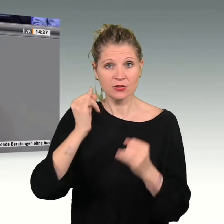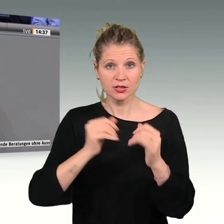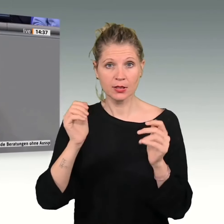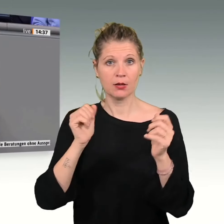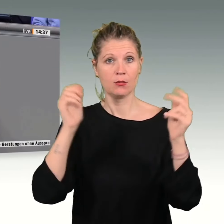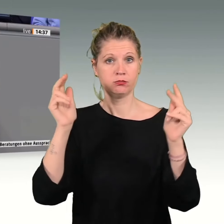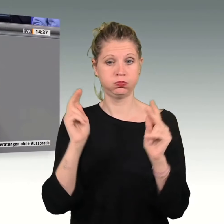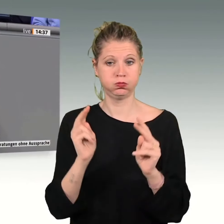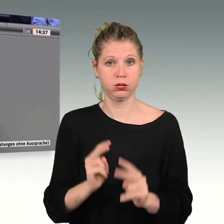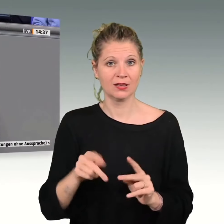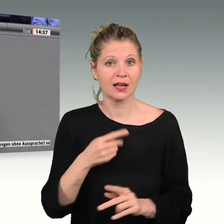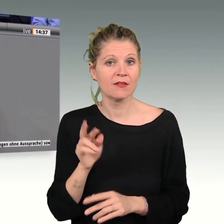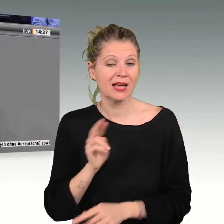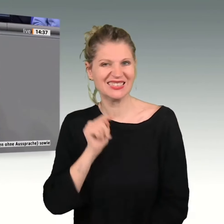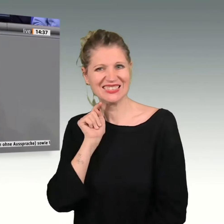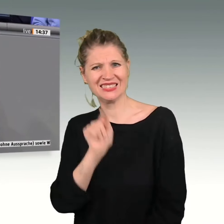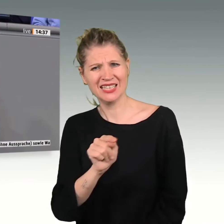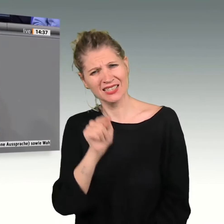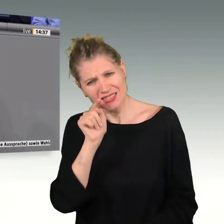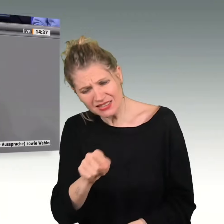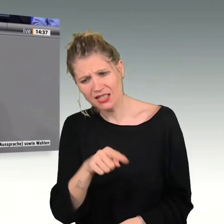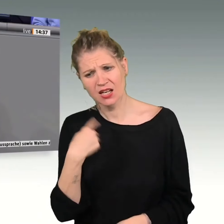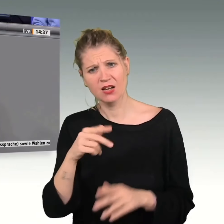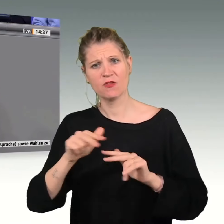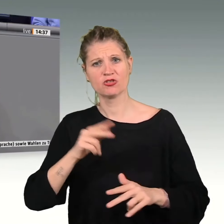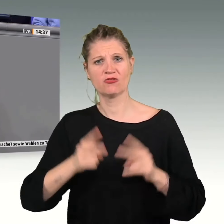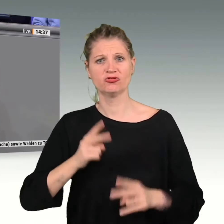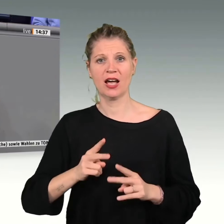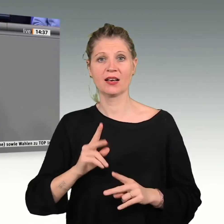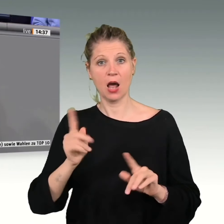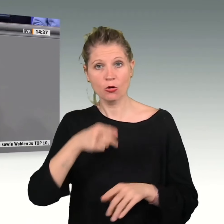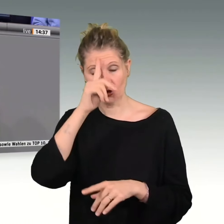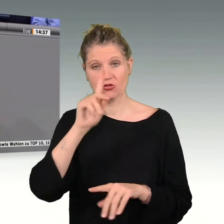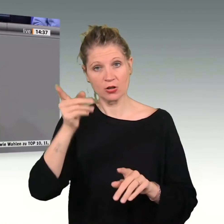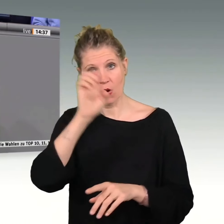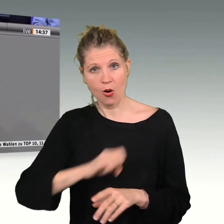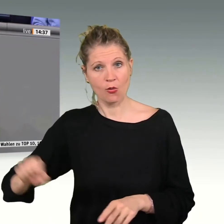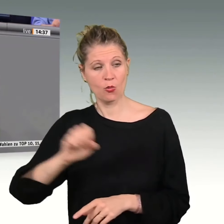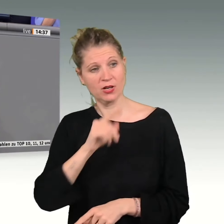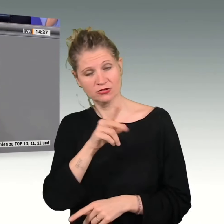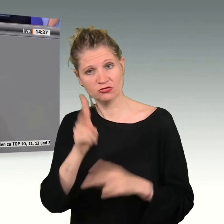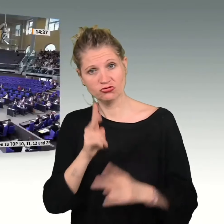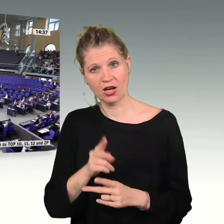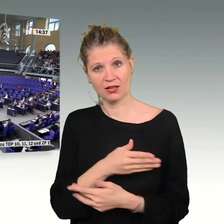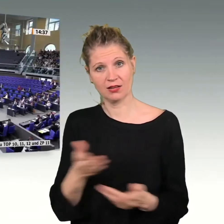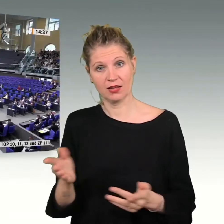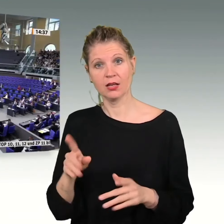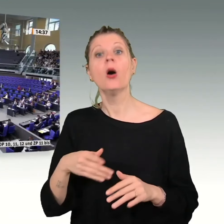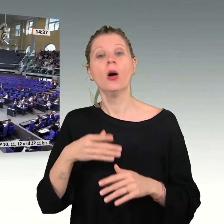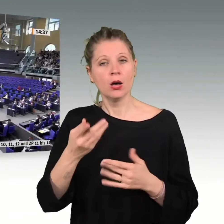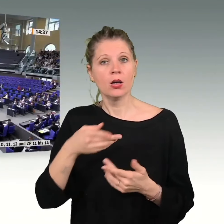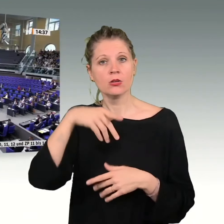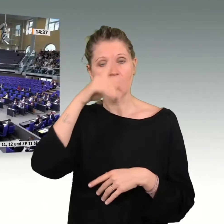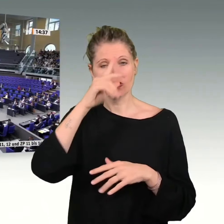wären es Sie. Sie schaden unserer Wirtschaft, Deutschland und Europa. Das sagt das Institut der deutschen